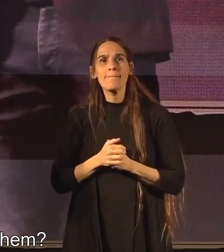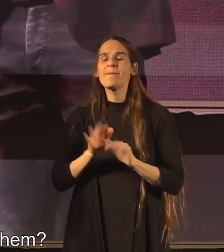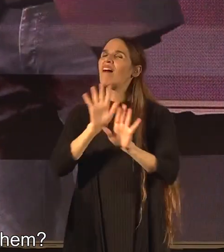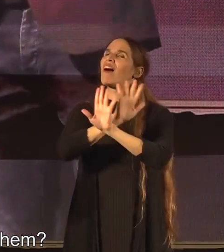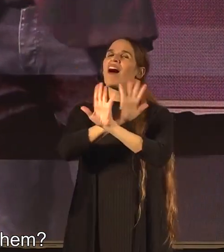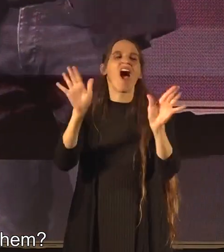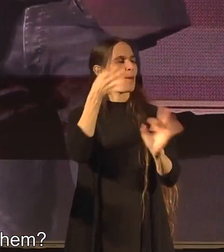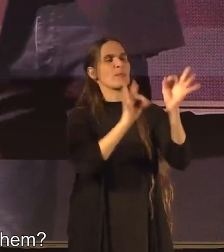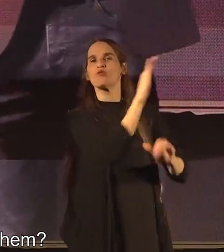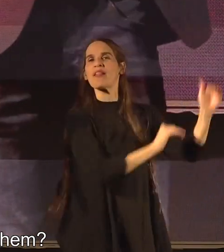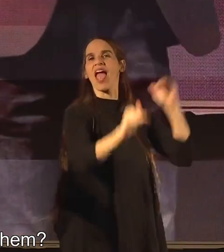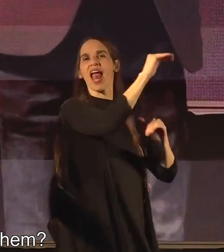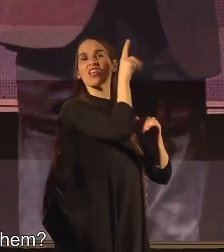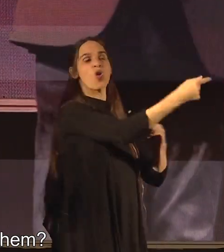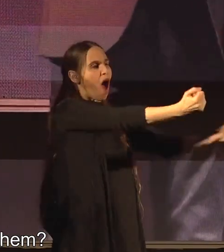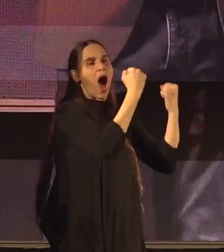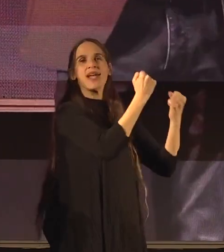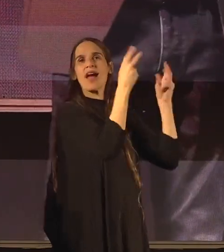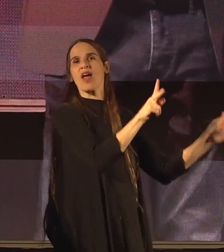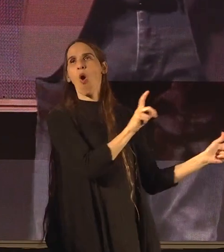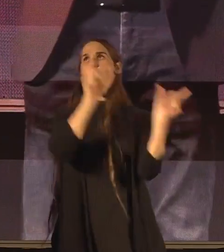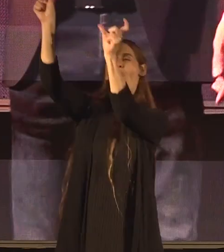בית משפט עליון חזק